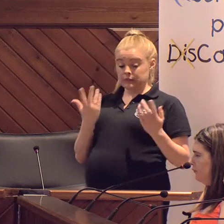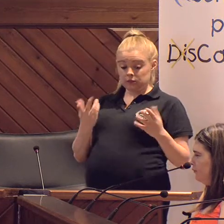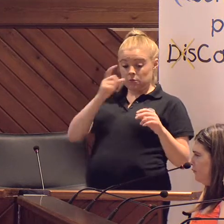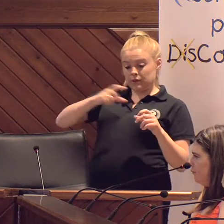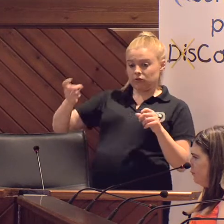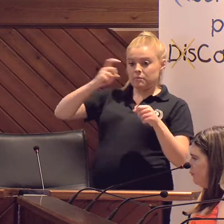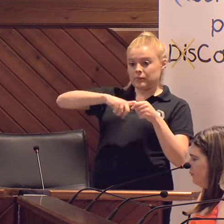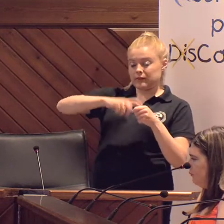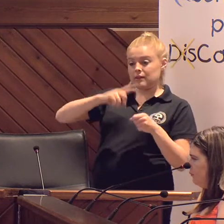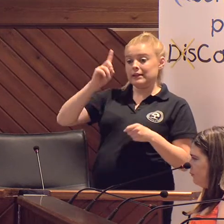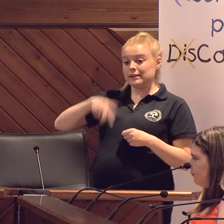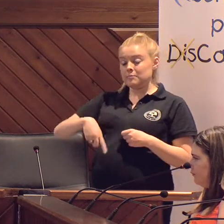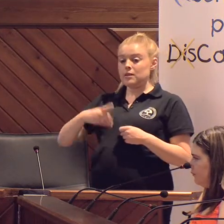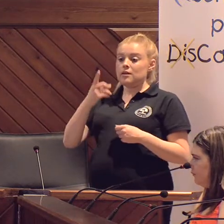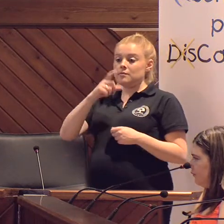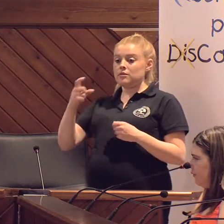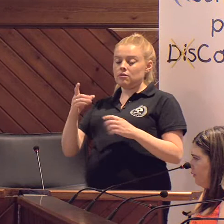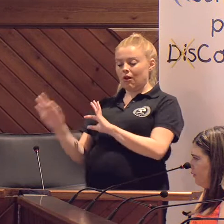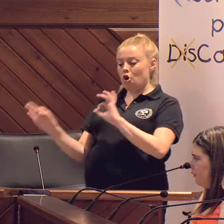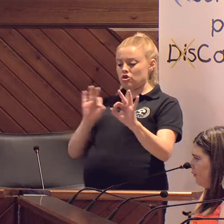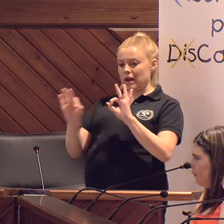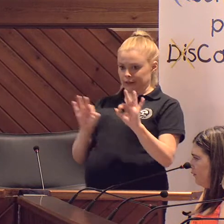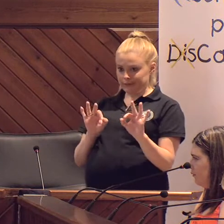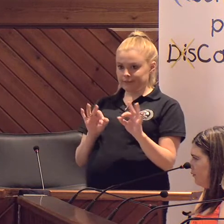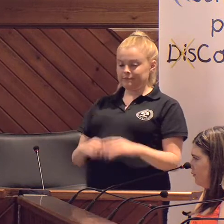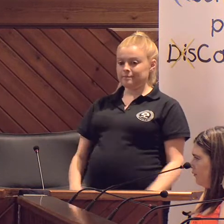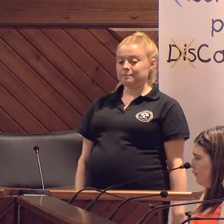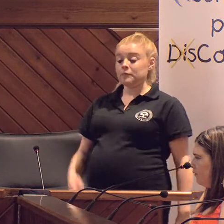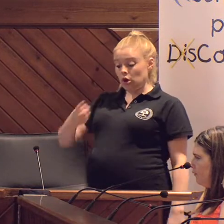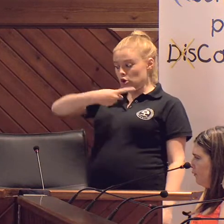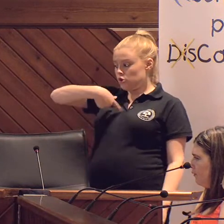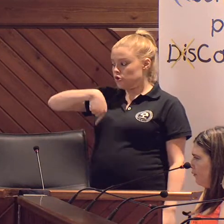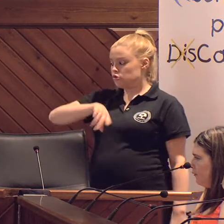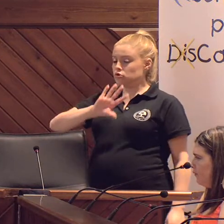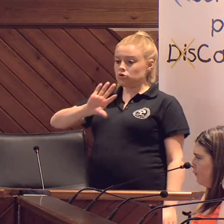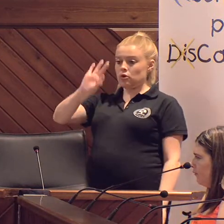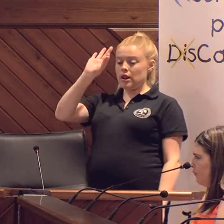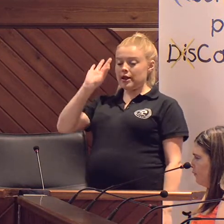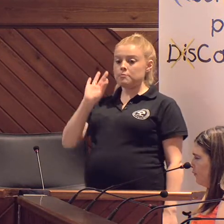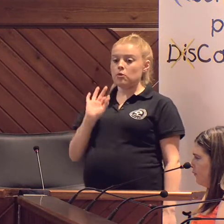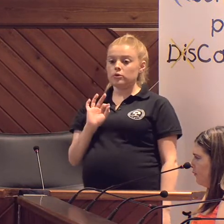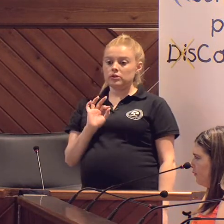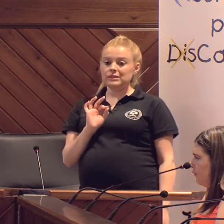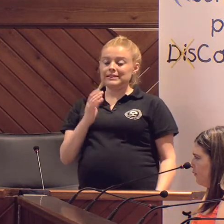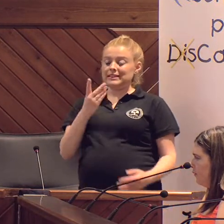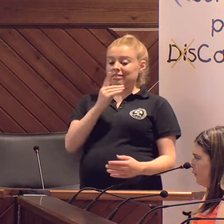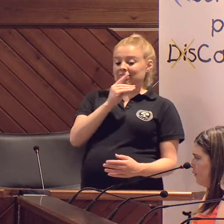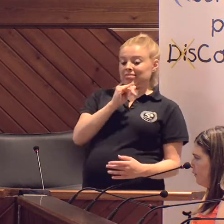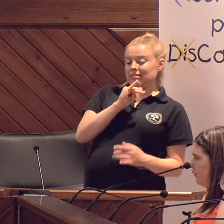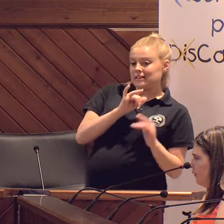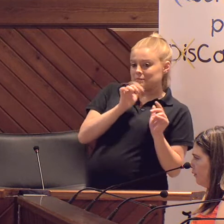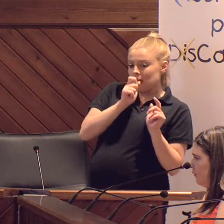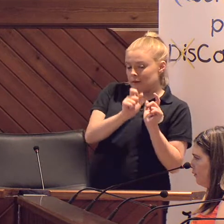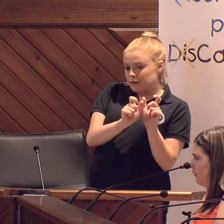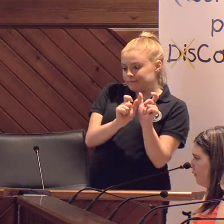los participantes como para los y las organizadores. Nosotros elegimos poner DIS en mi capacidad.